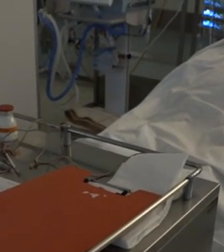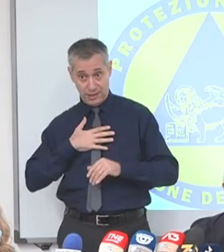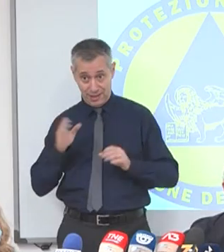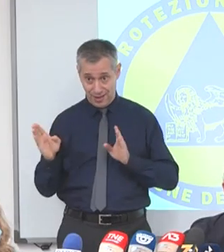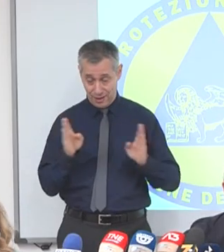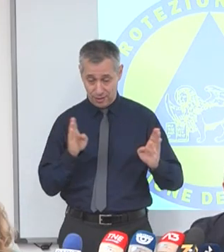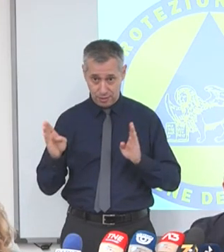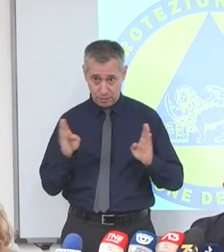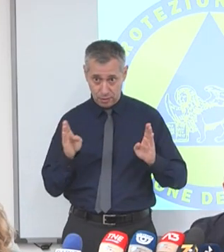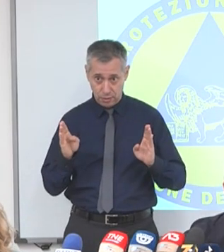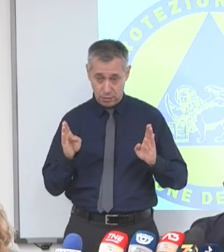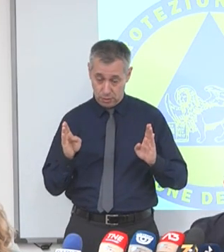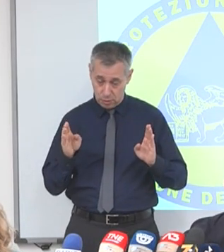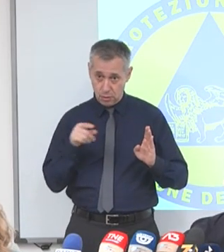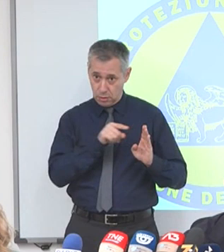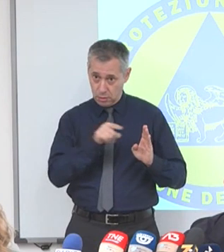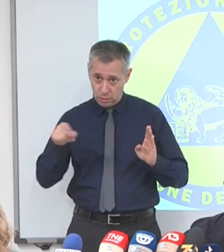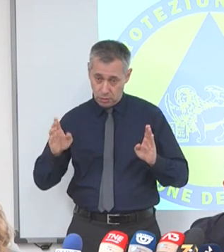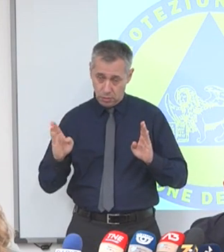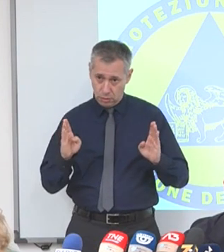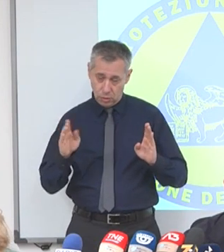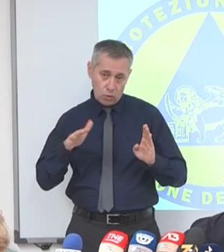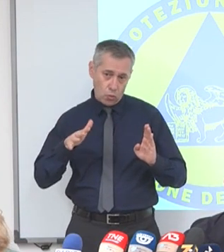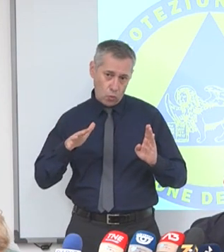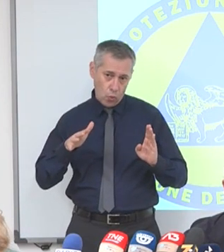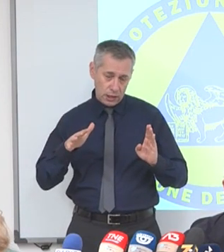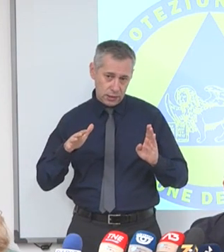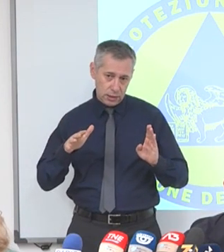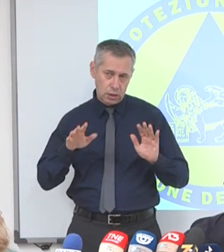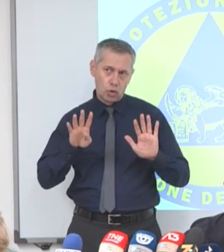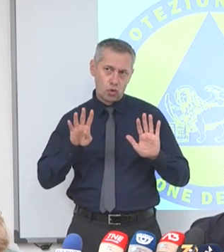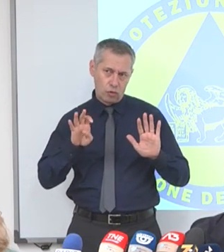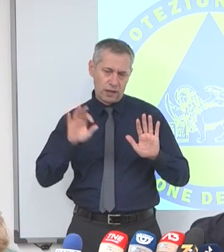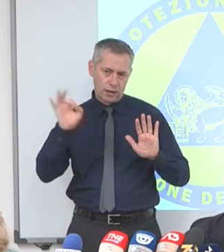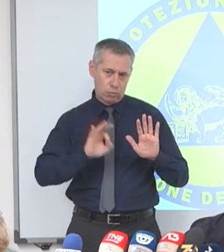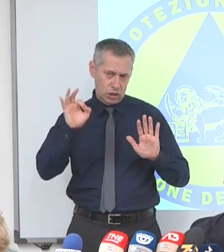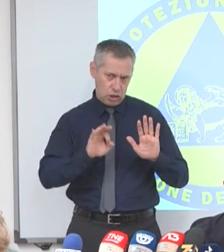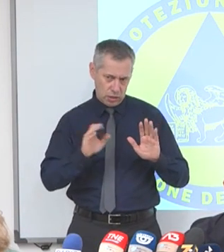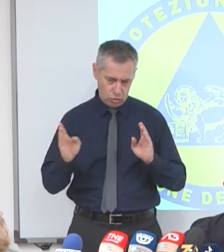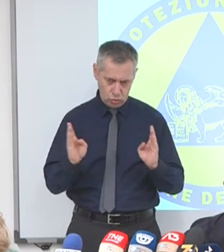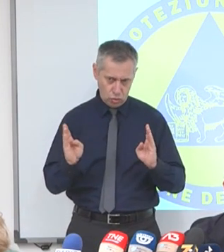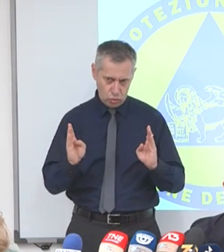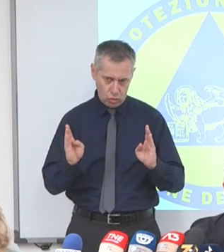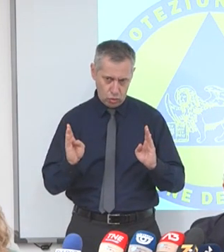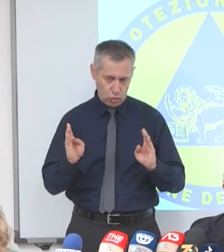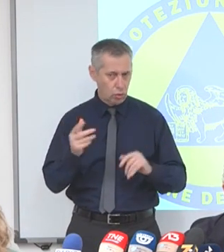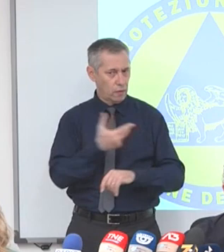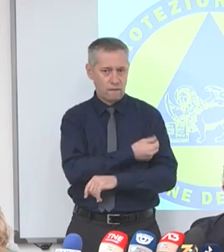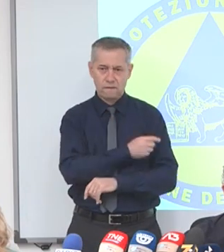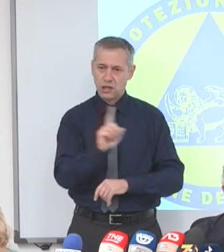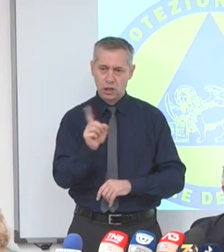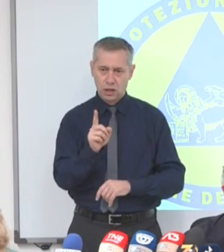è la fascia di età nella quale sono praticamente anche lì, penso il 90% o giù di lì, non vaccinati